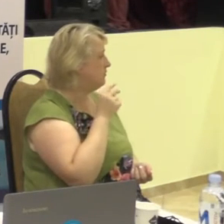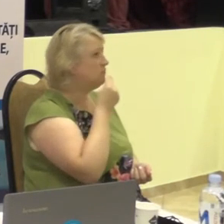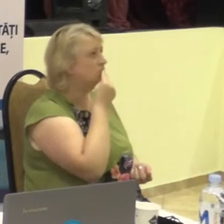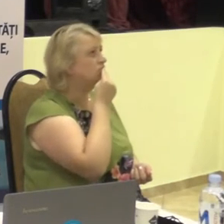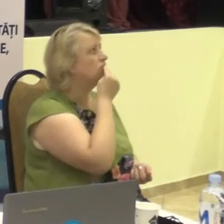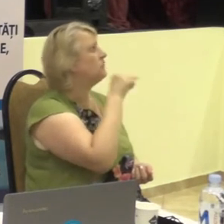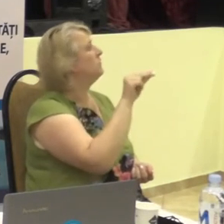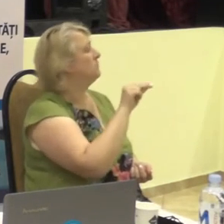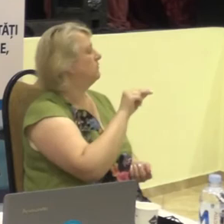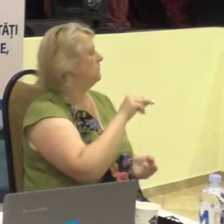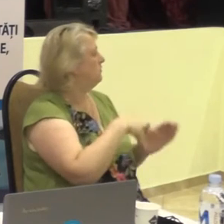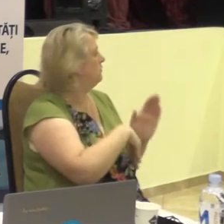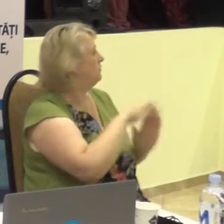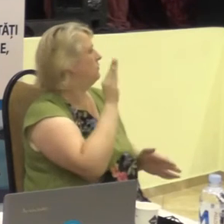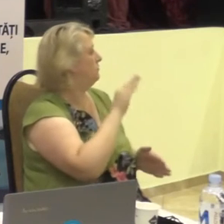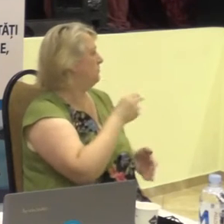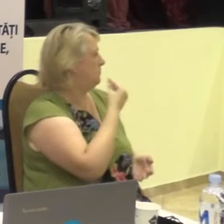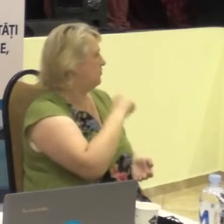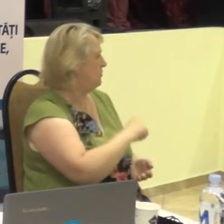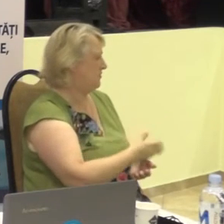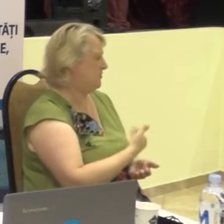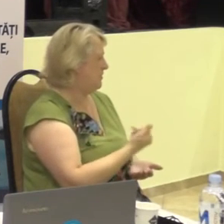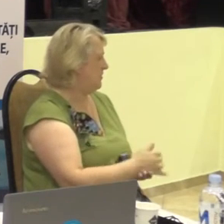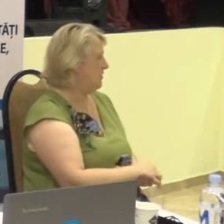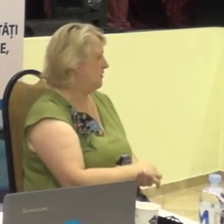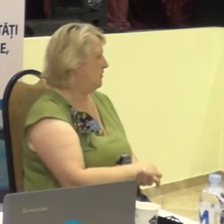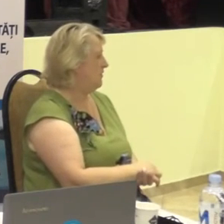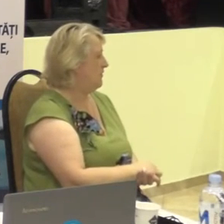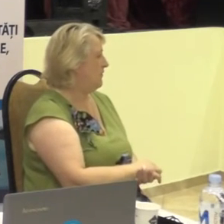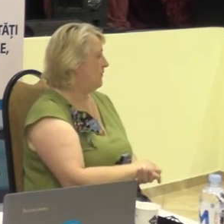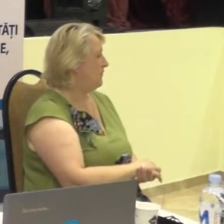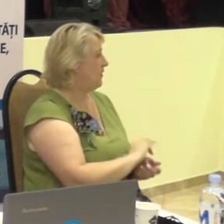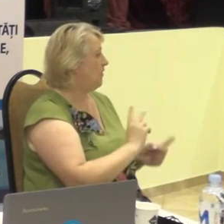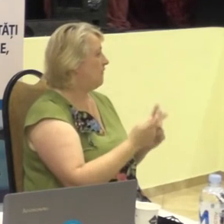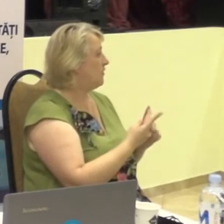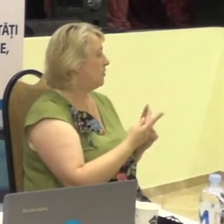performanță. În a doua,